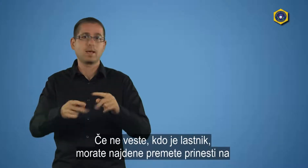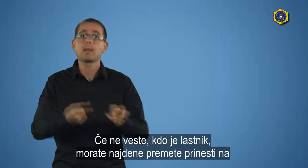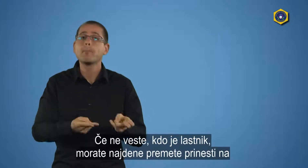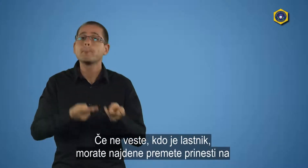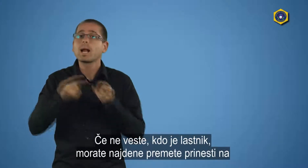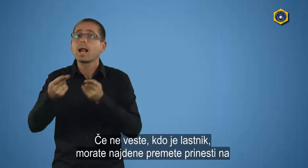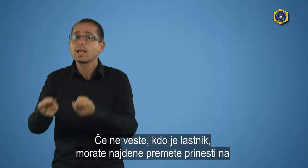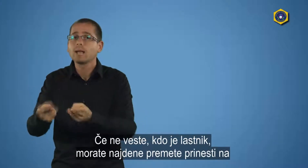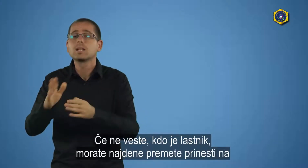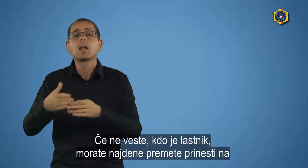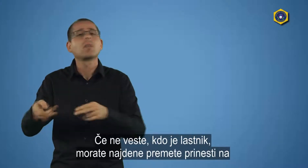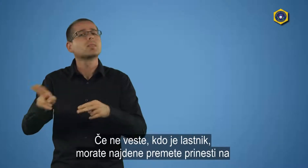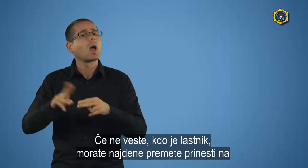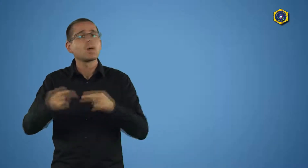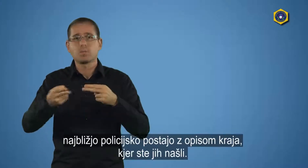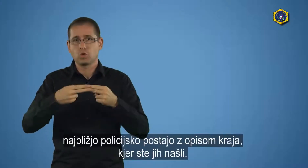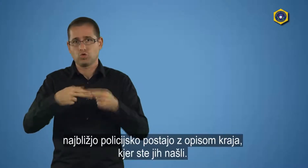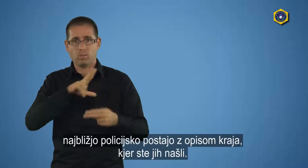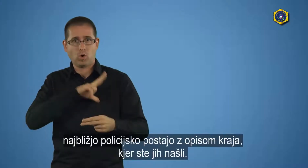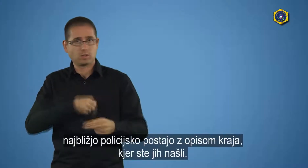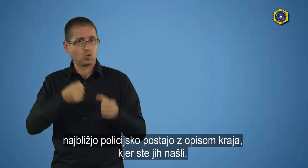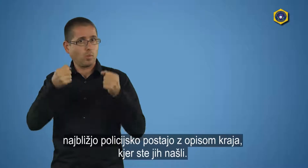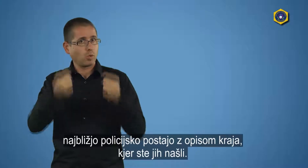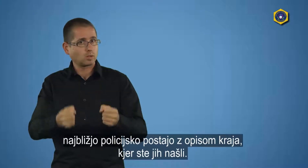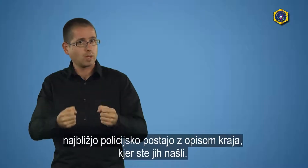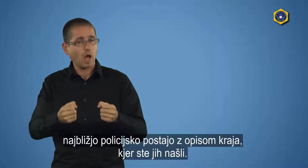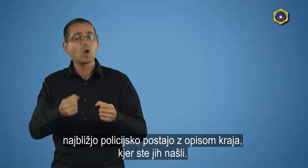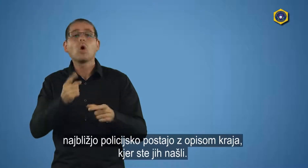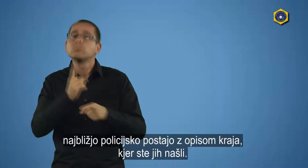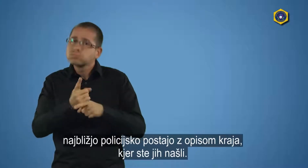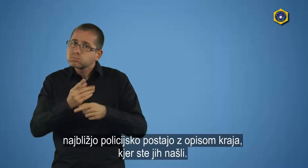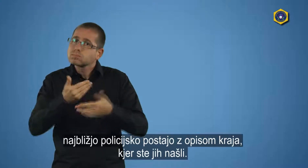najbližjo policijsko postajo z opisom kraja, kjer ste jih našli.